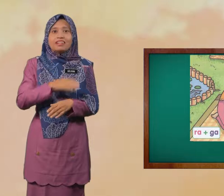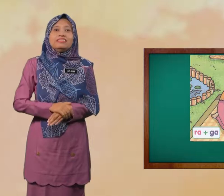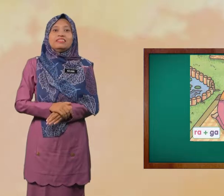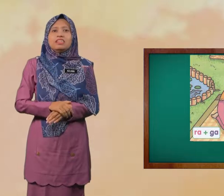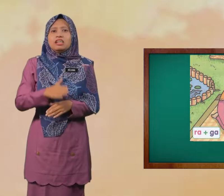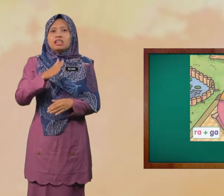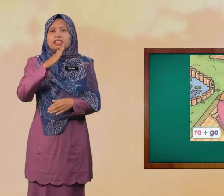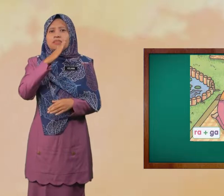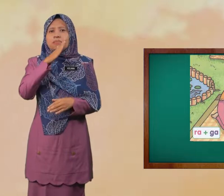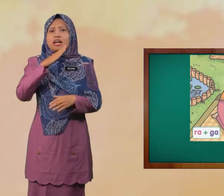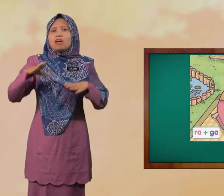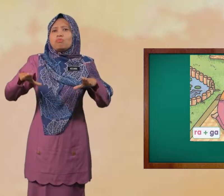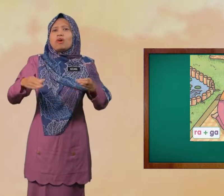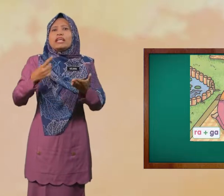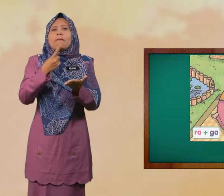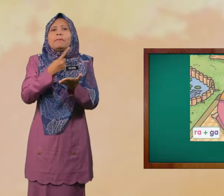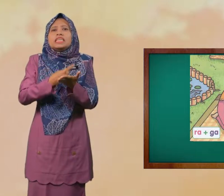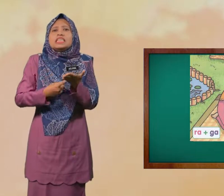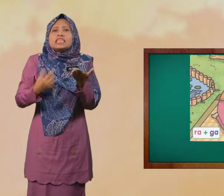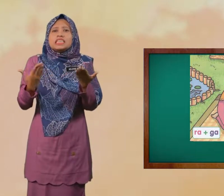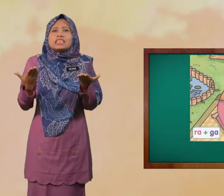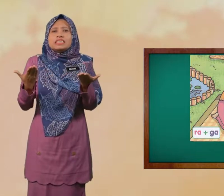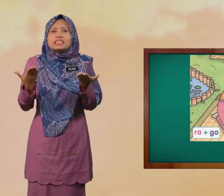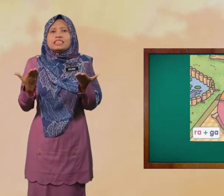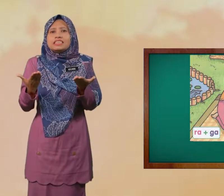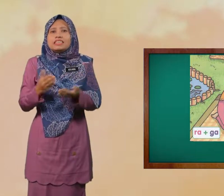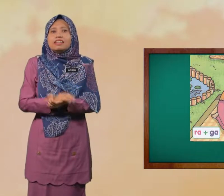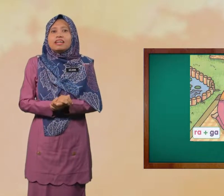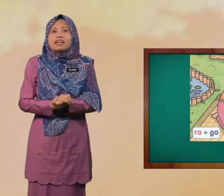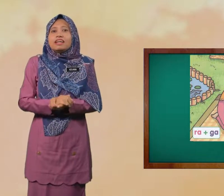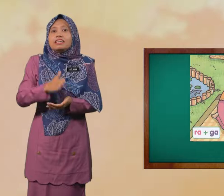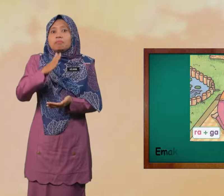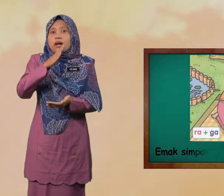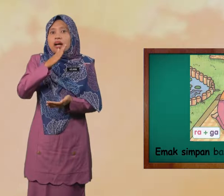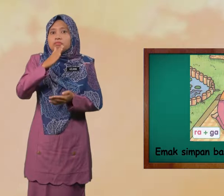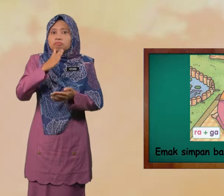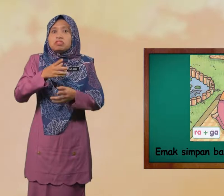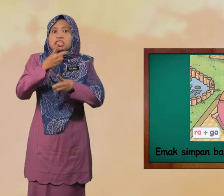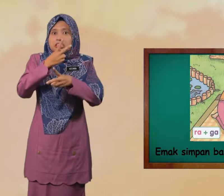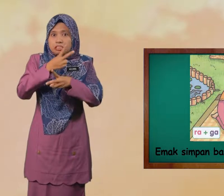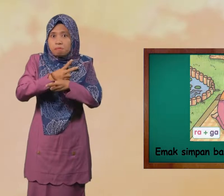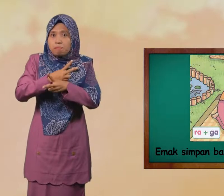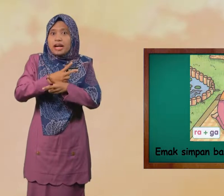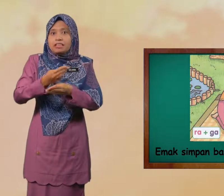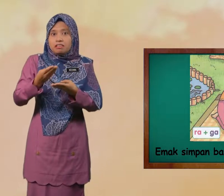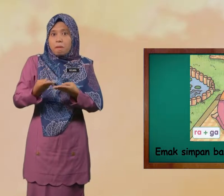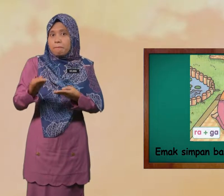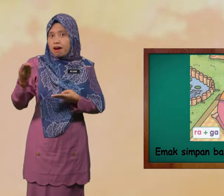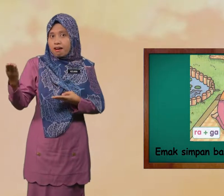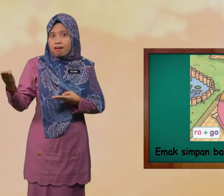Emak Buat Apa Emak Simpan Barang